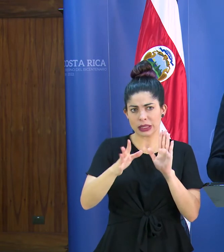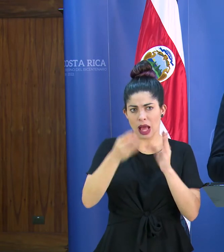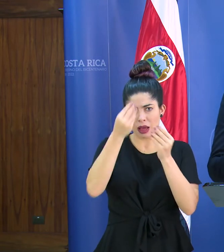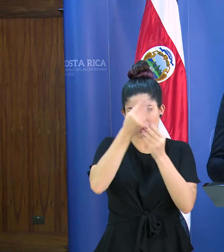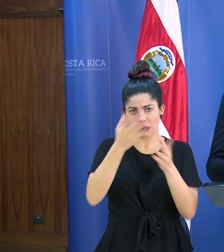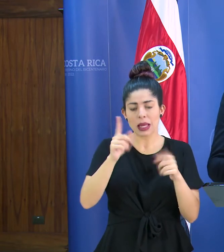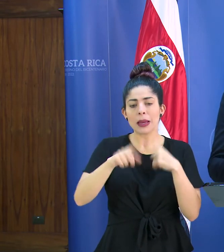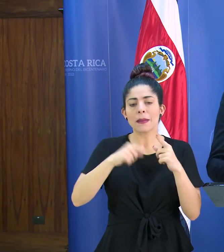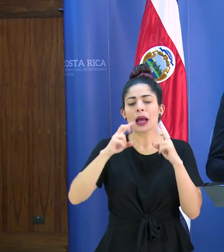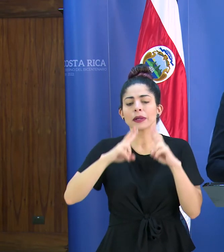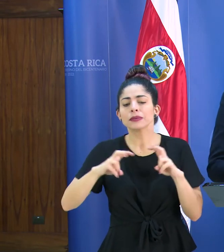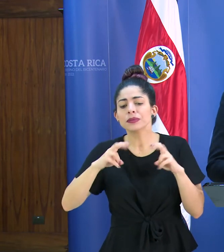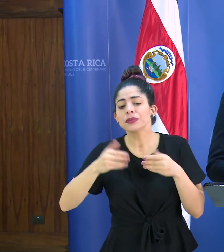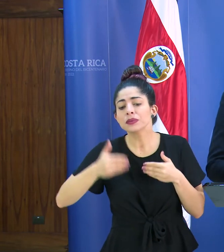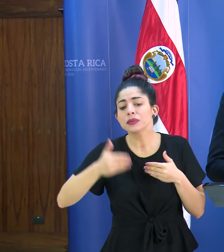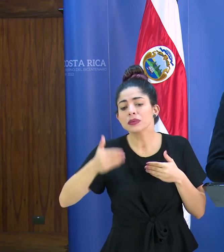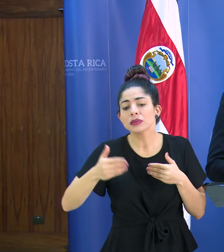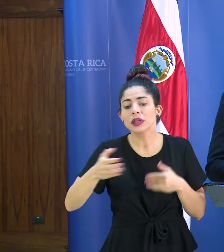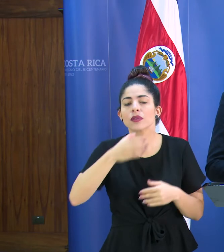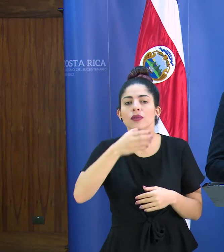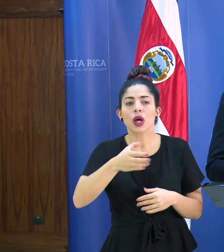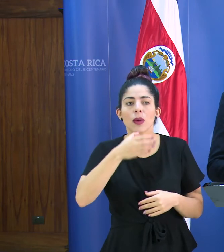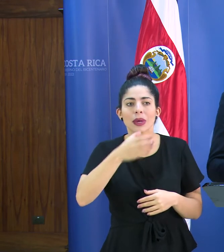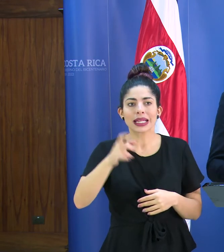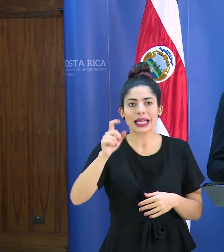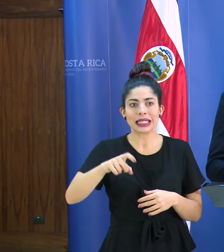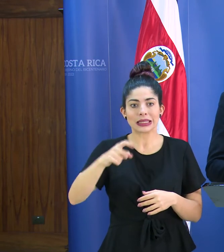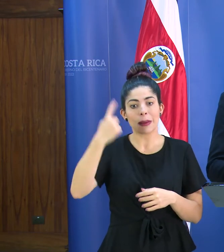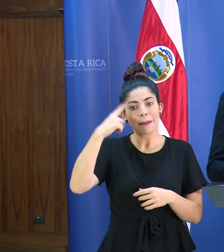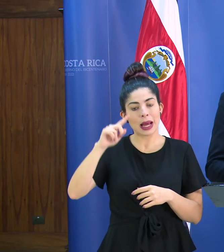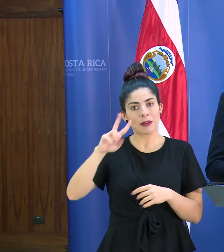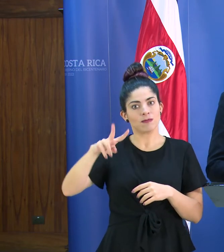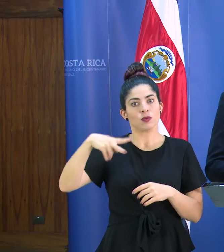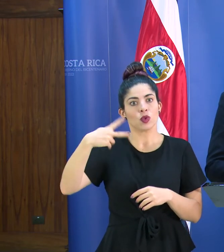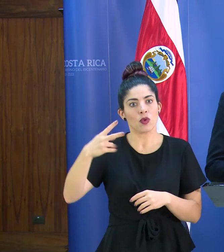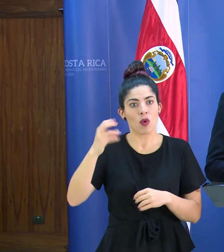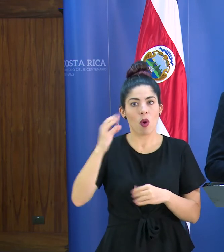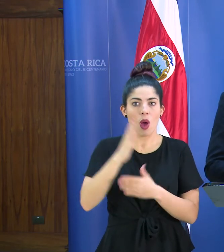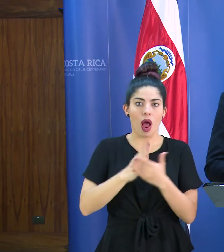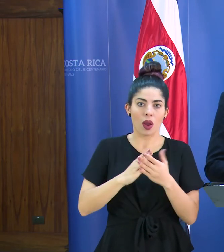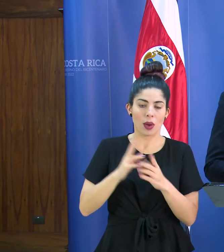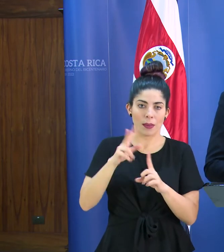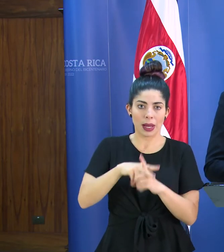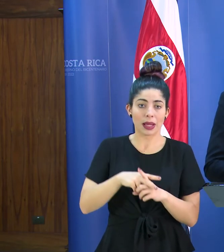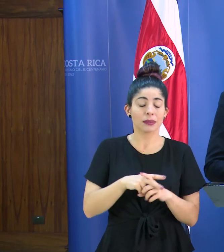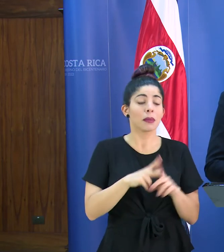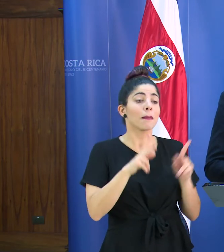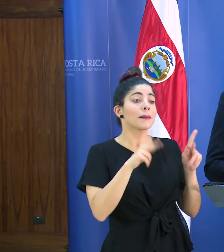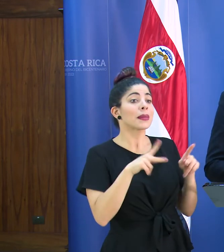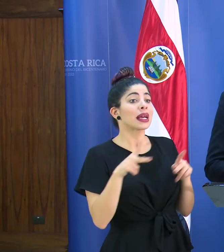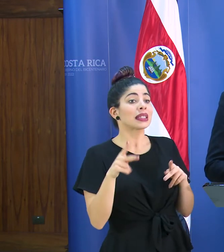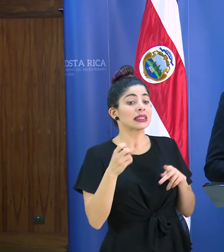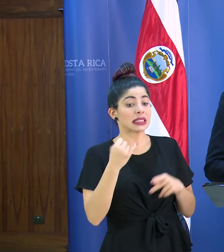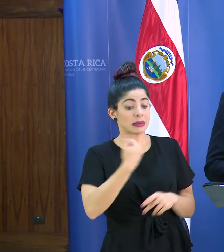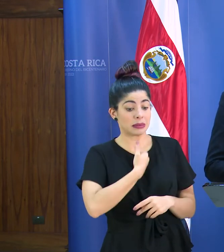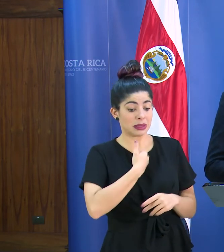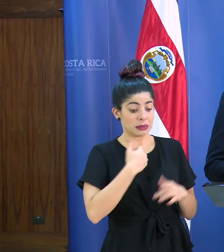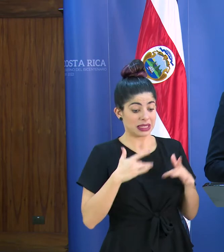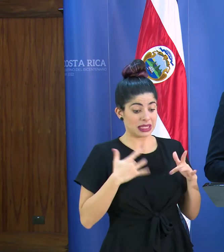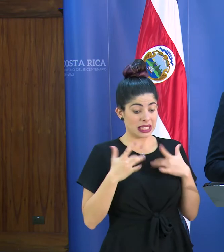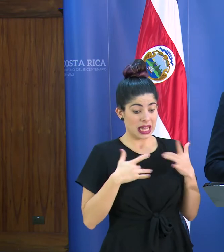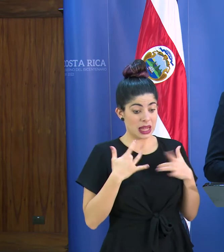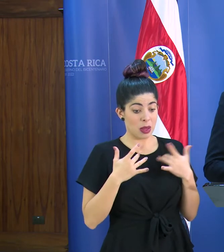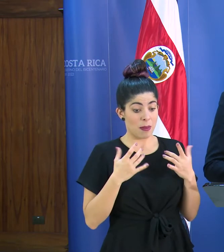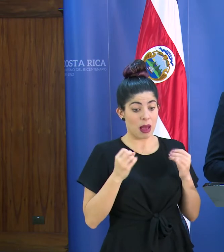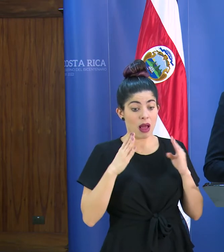a estar analizando eventualmente haciendo las recomendaciones necesarias para que se refuercen o se tomen algunos otros ¿las personas que tienen síntomas ya sea en el